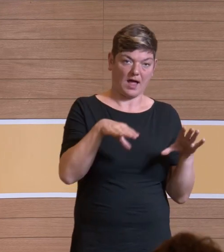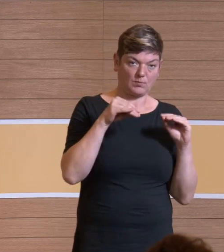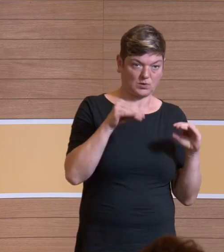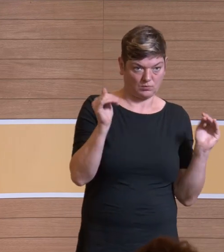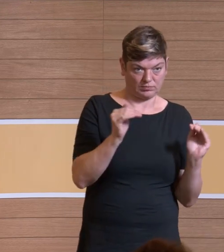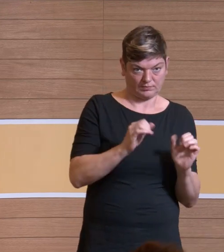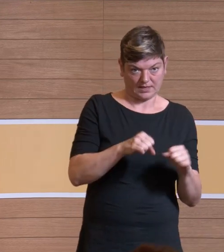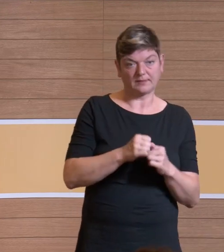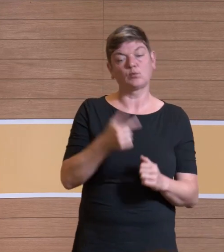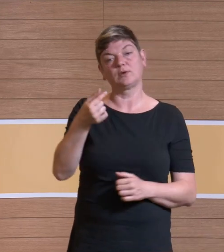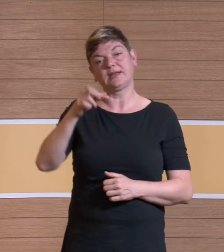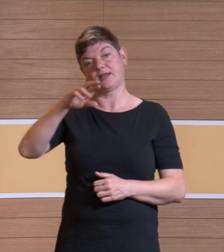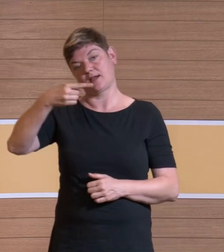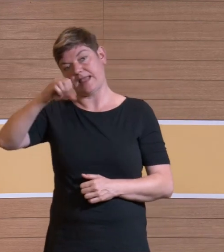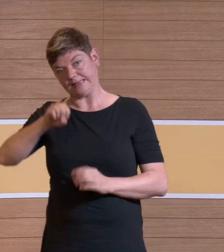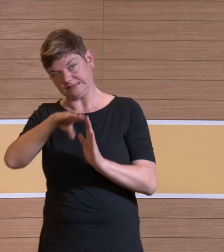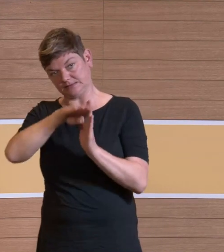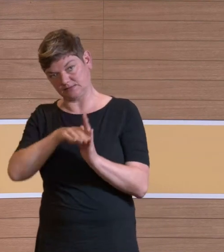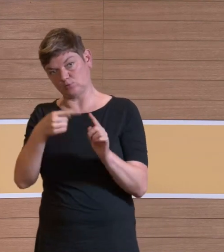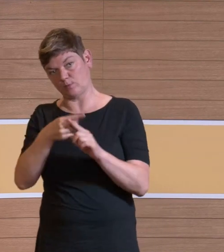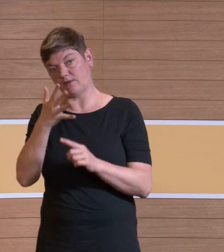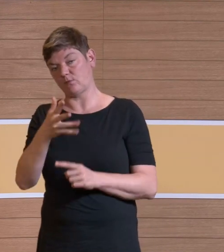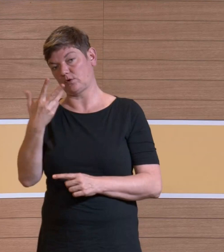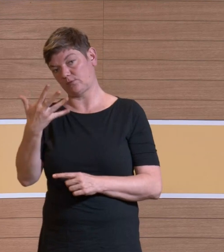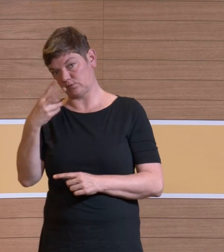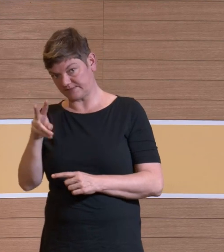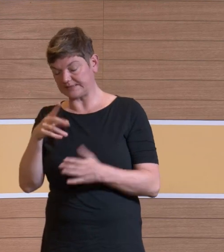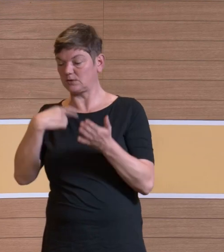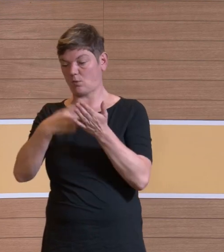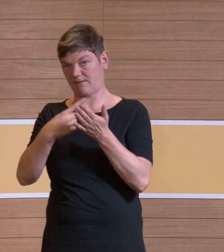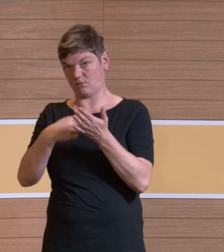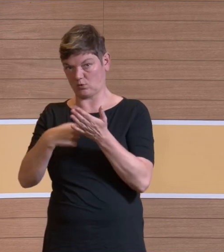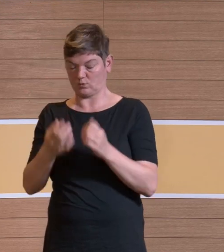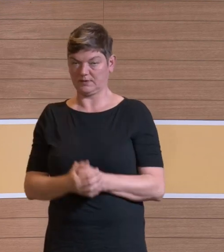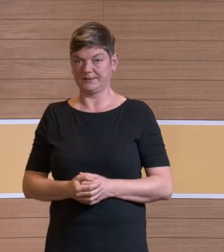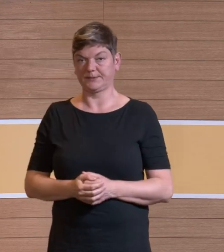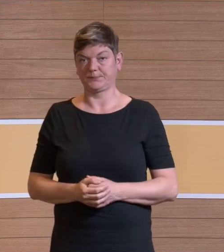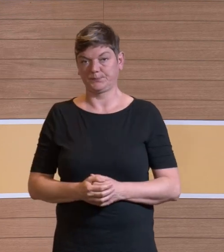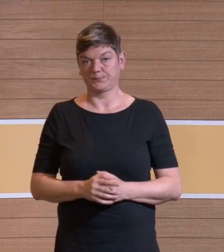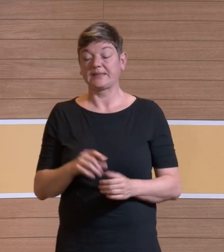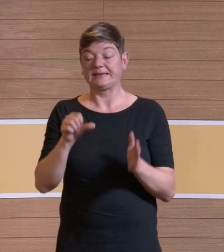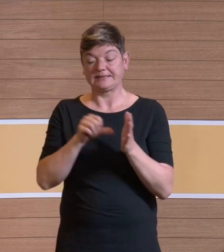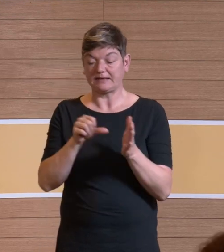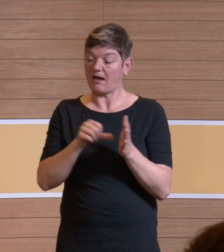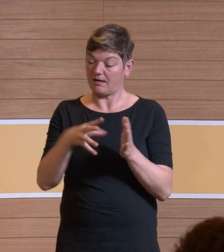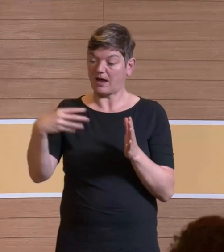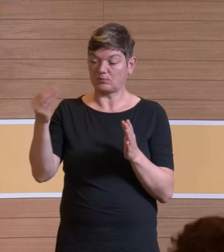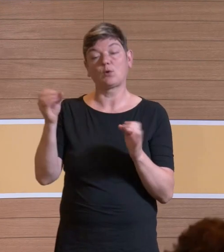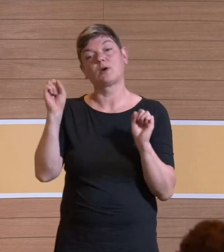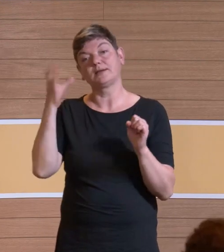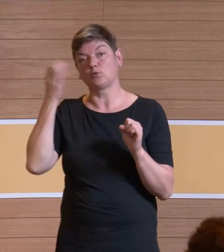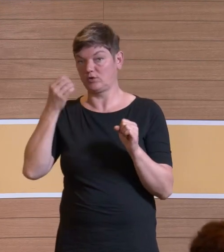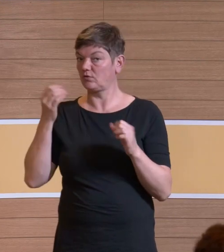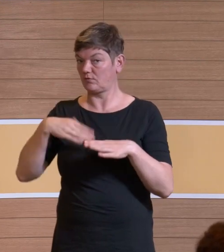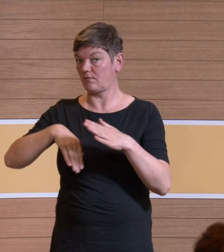525 als Anforderung gestellt ist, über eine zentrale Absaugung vollständig erfüllbar wäre,